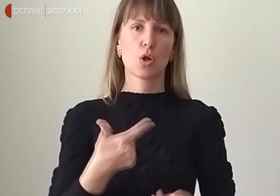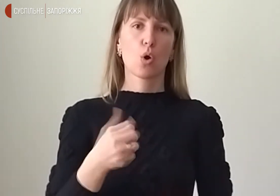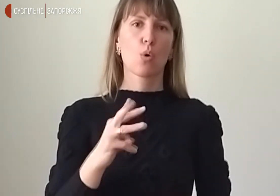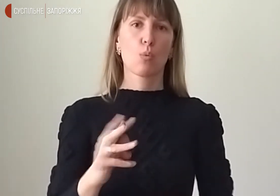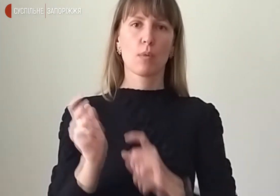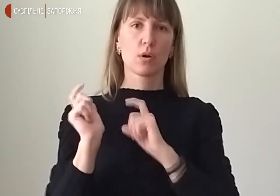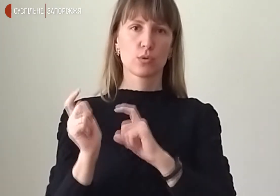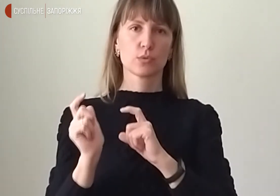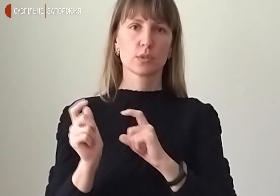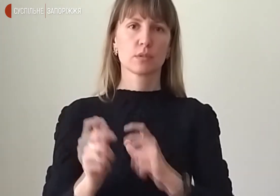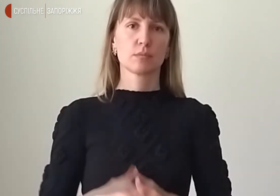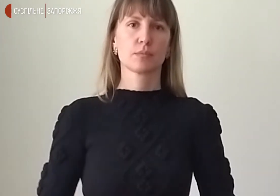вантажі.